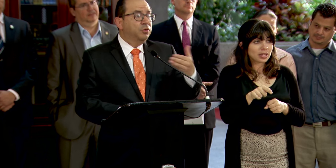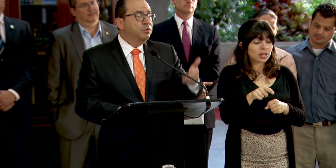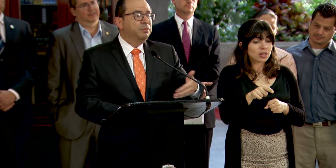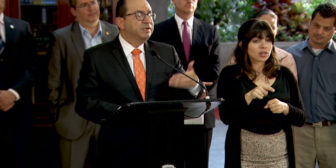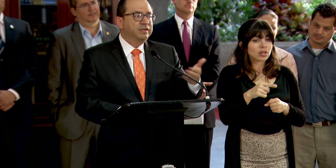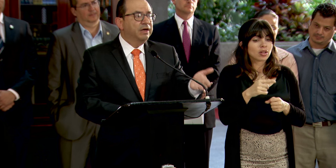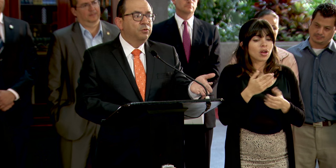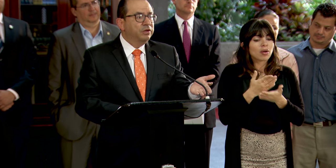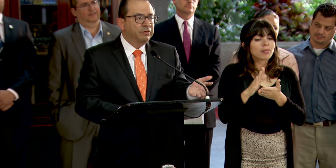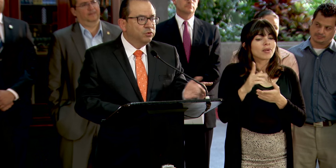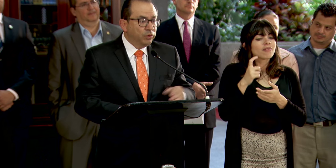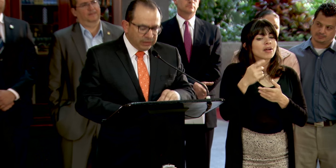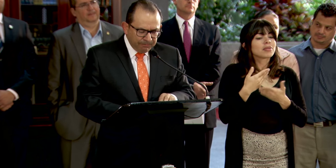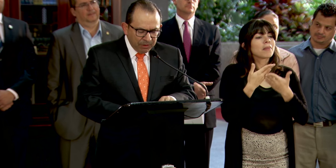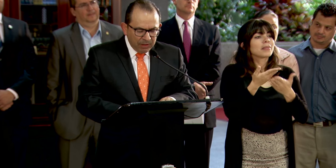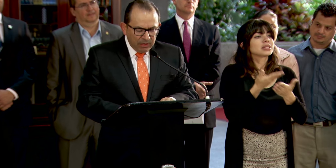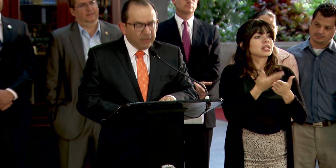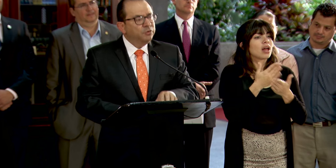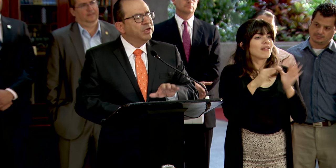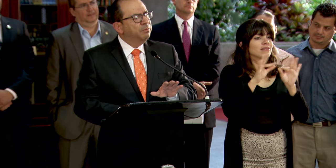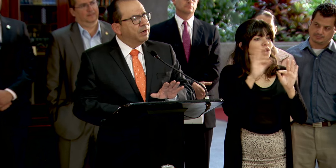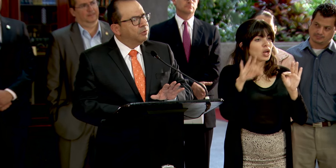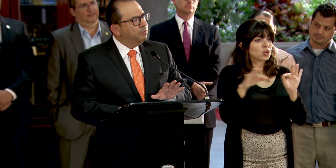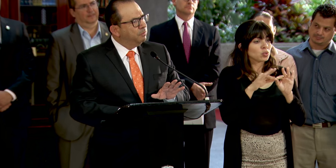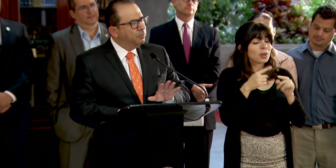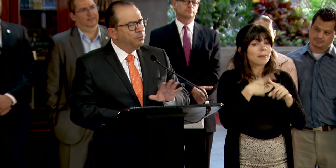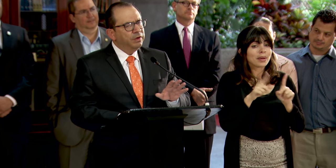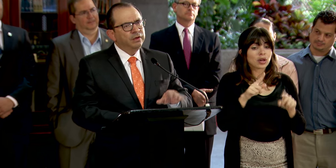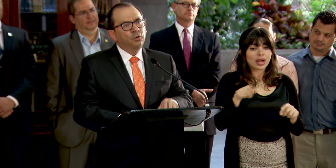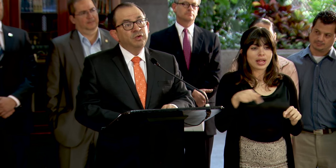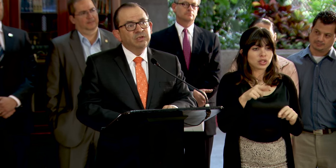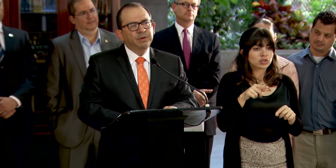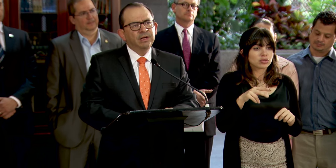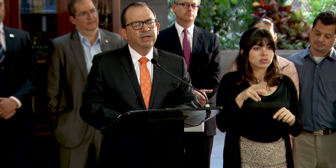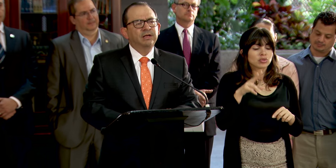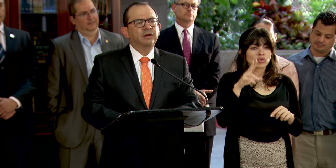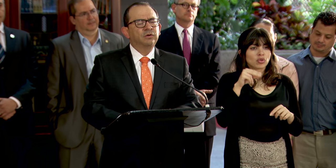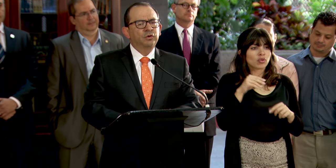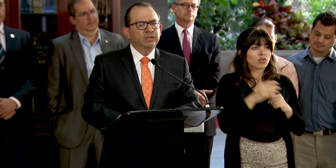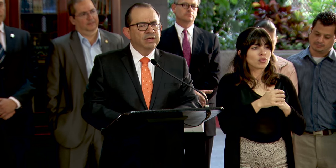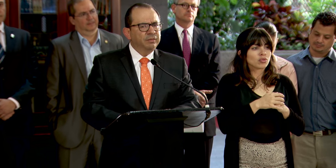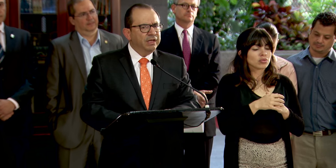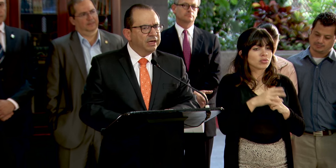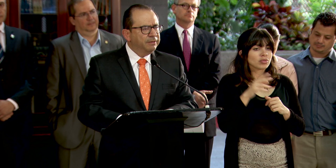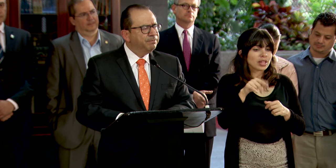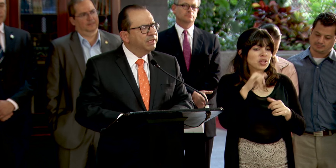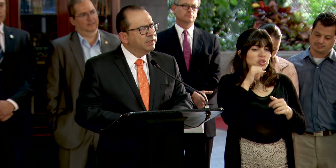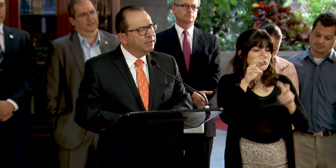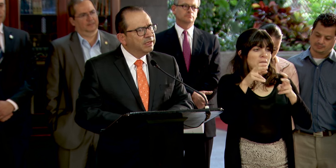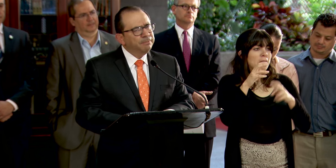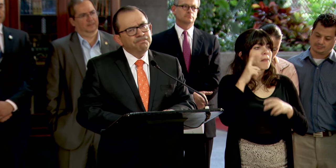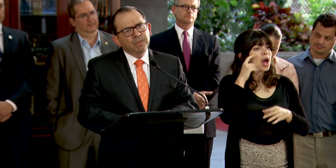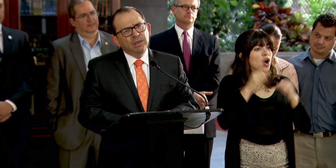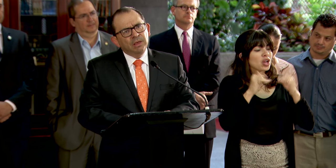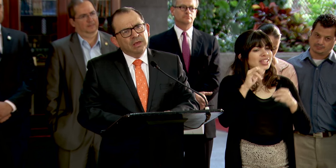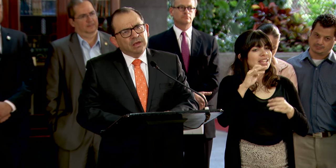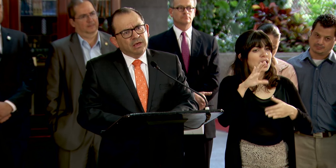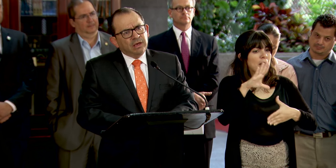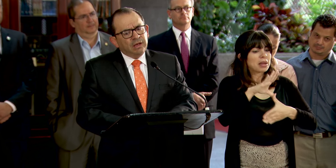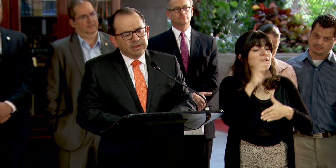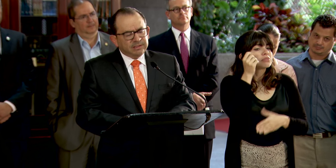omitió presentar algunas facturas. Ello, sin embargo, no fue óbice para que la Corte Interamericana entendiera